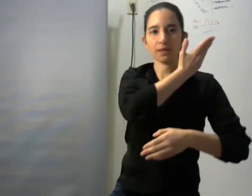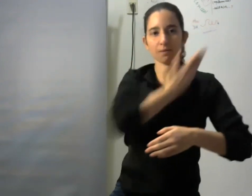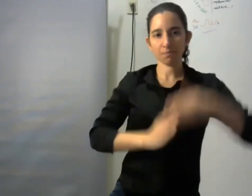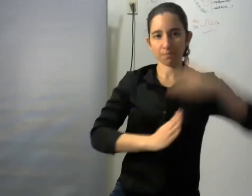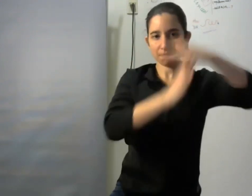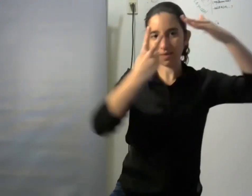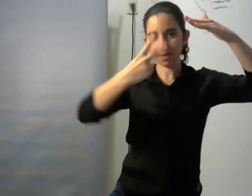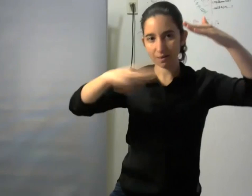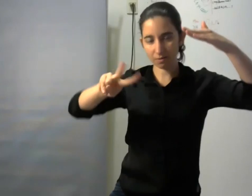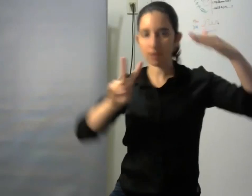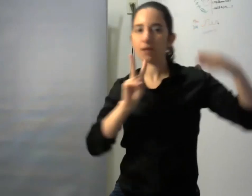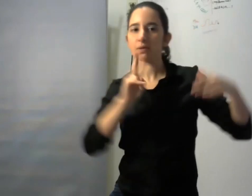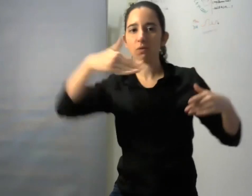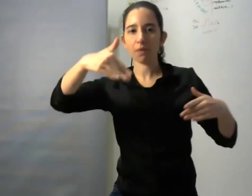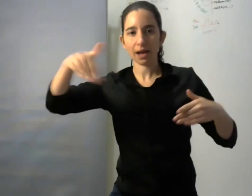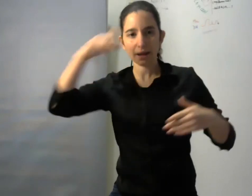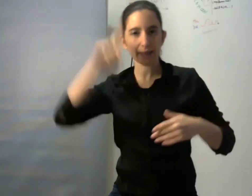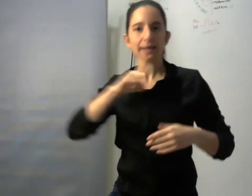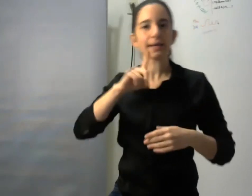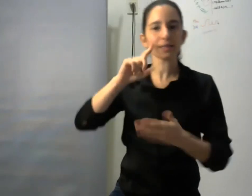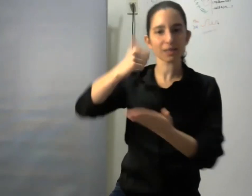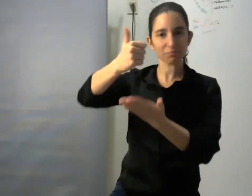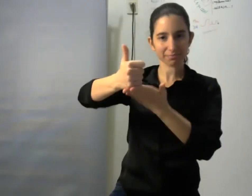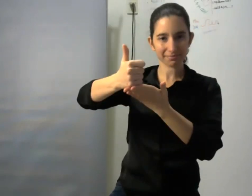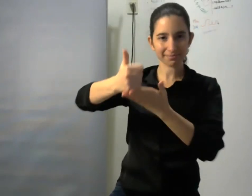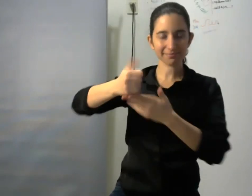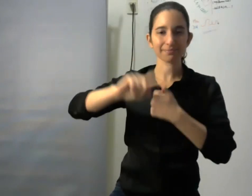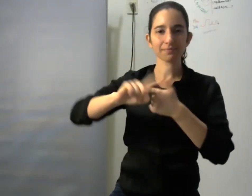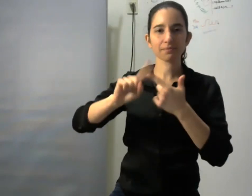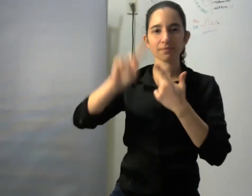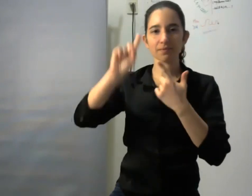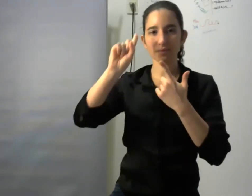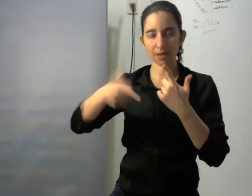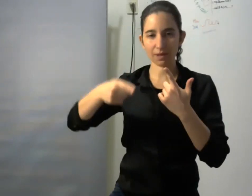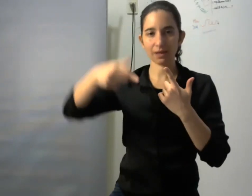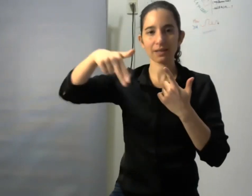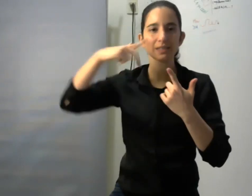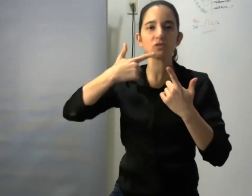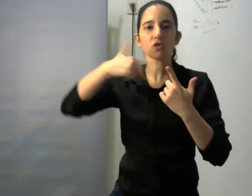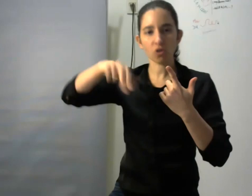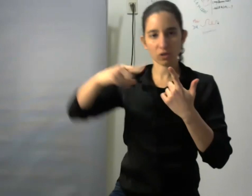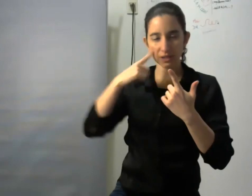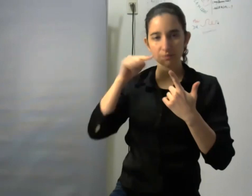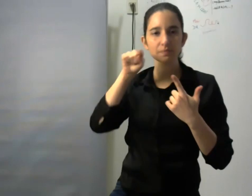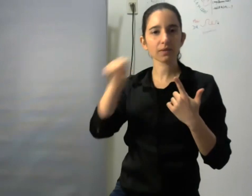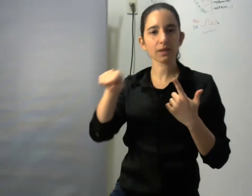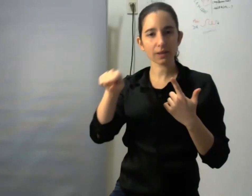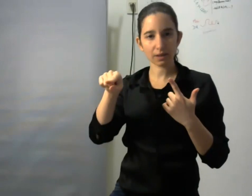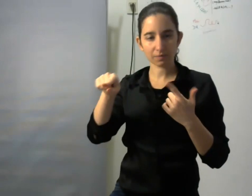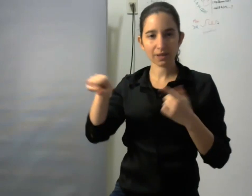también Nicolás Lisoni que es coordinador del Centro Cultural Paco Urondo y